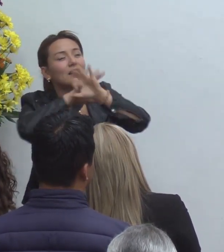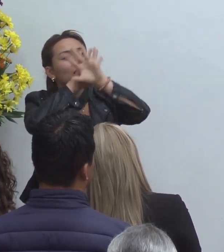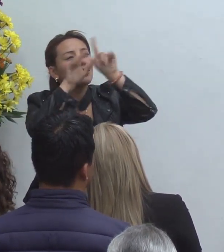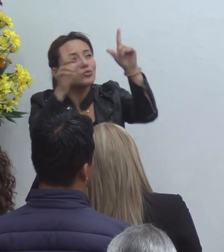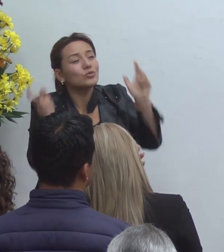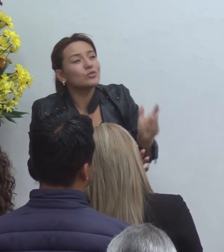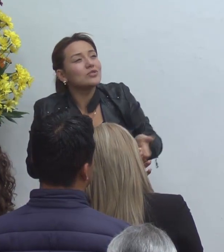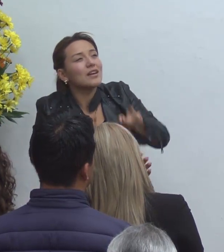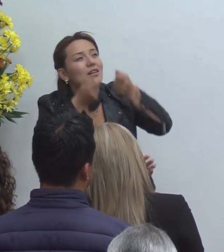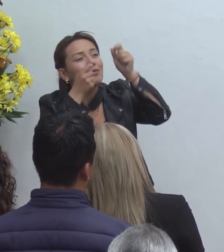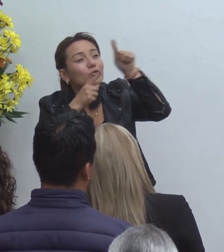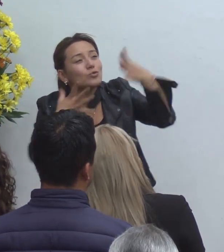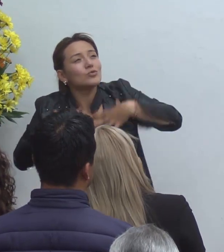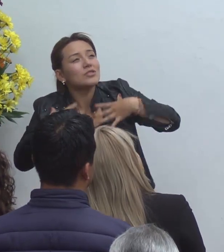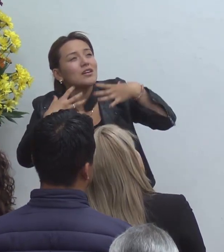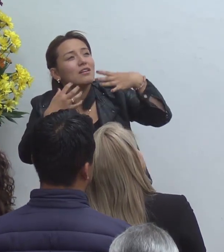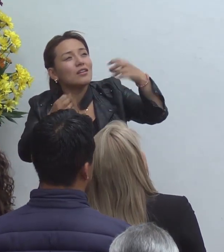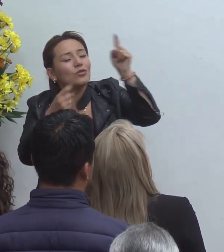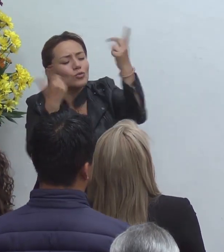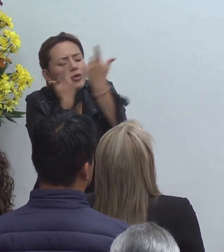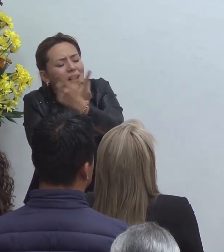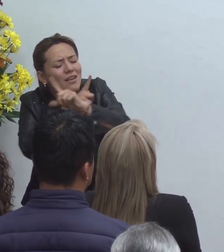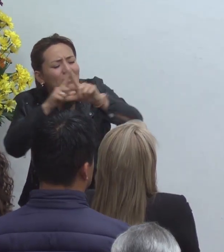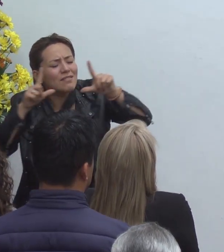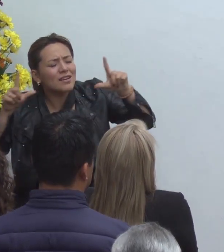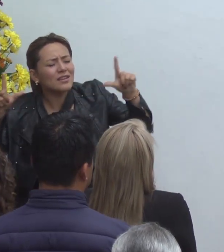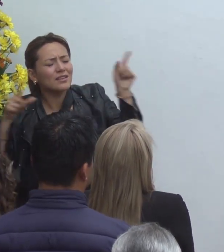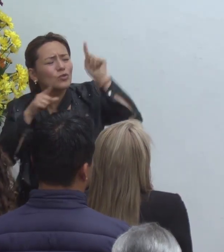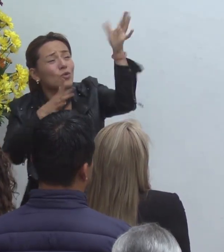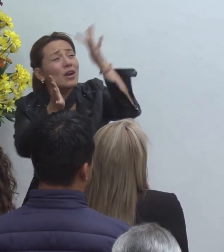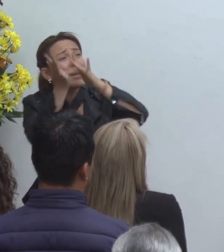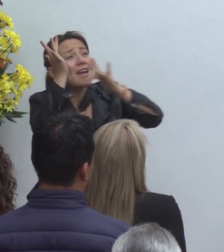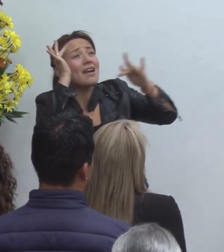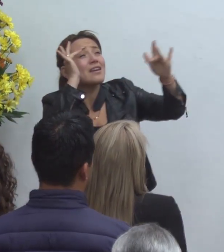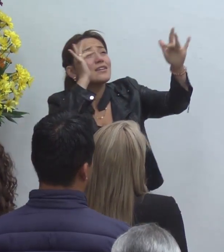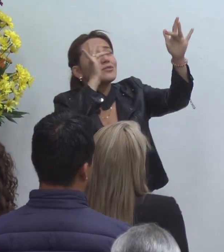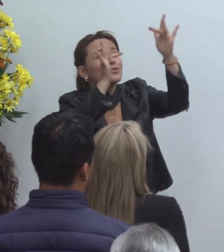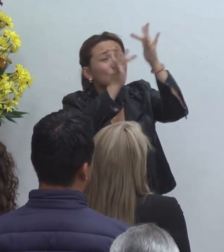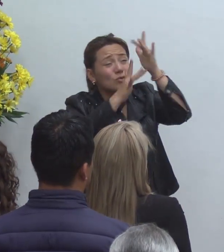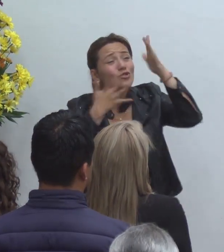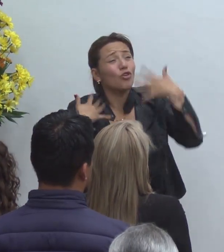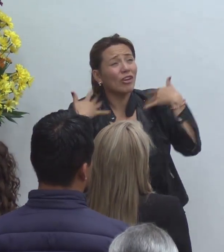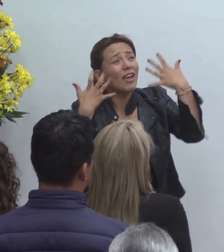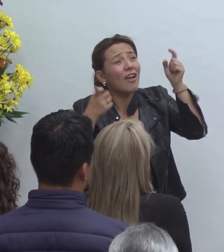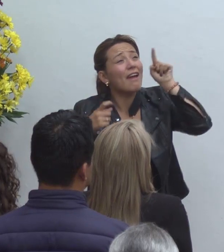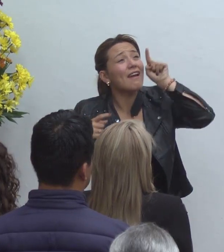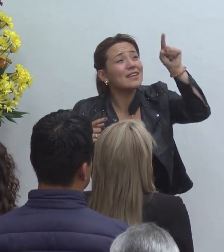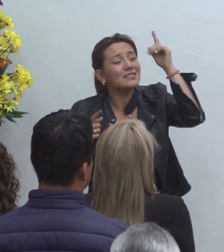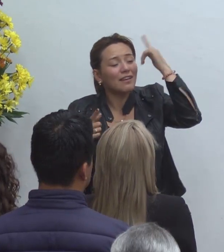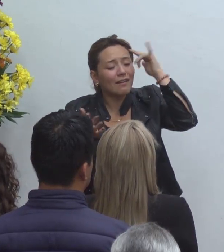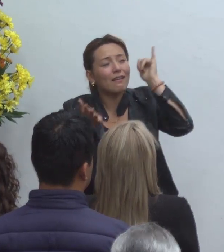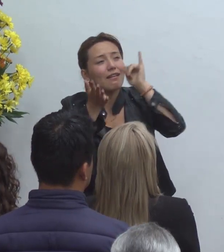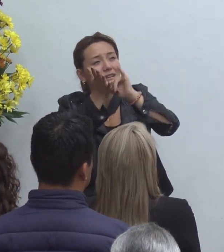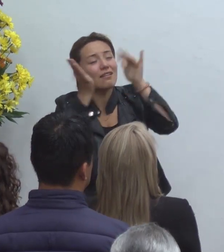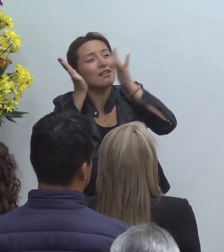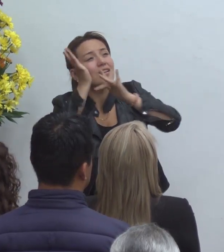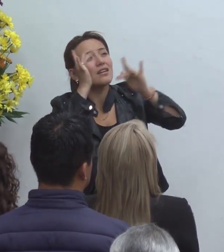al sanador al libertador a Jesús eso es lo que tú quieres que creamos señor de ti